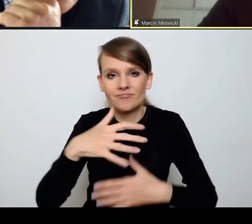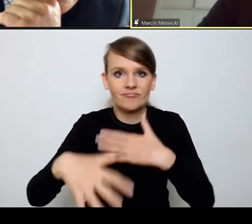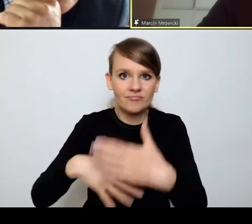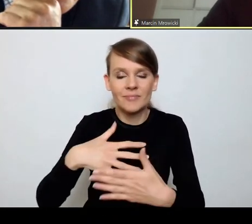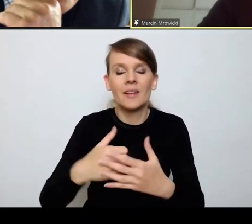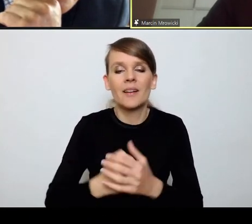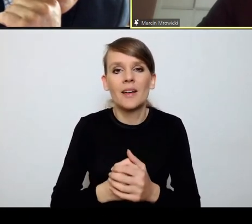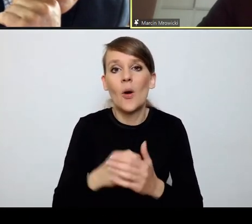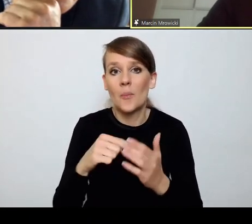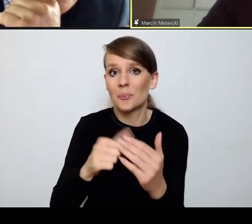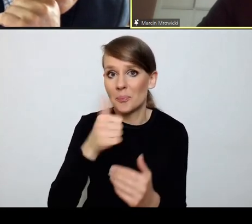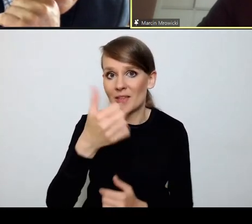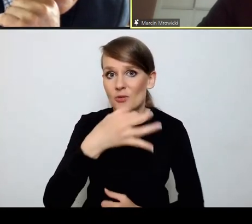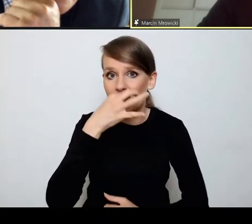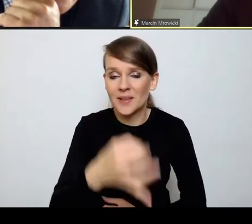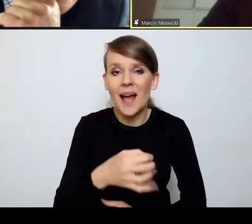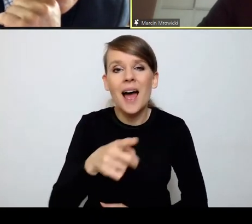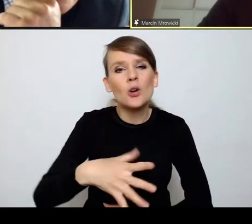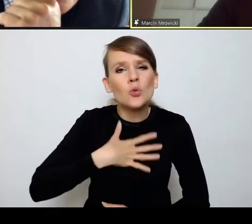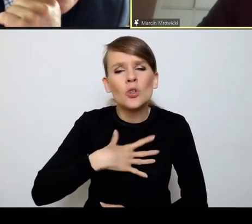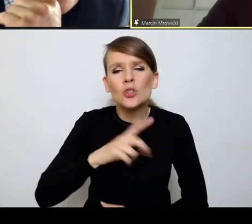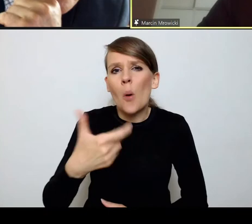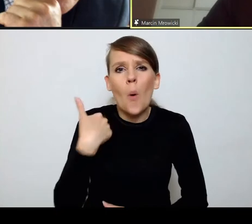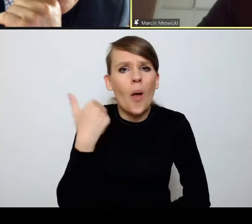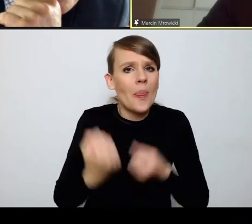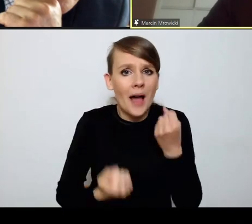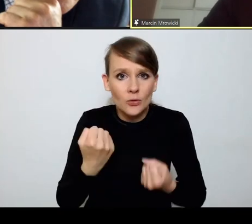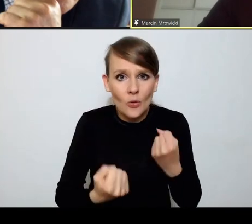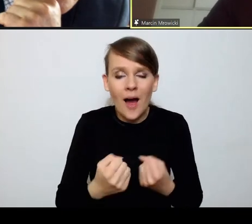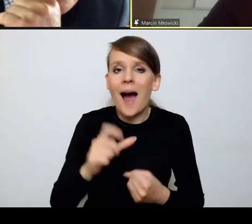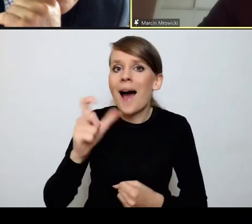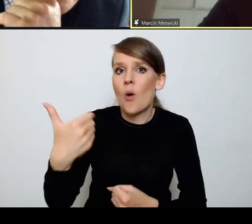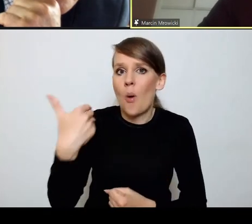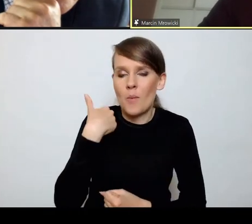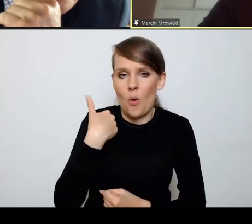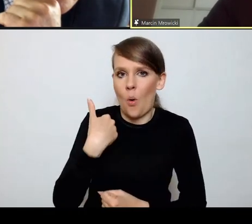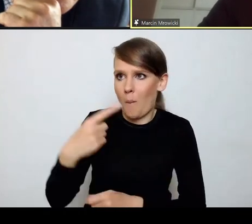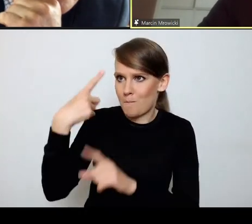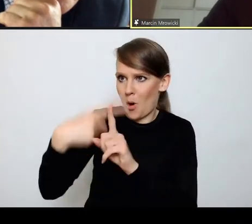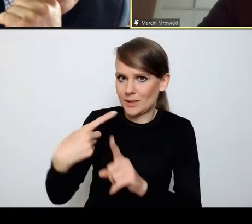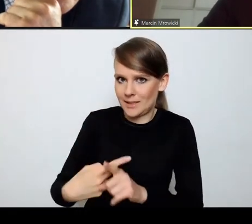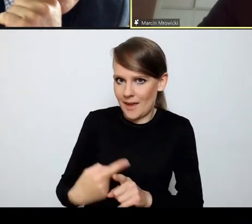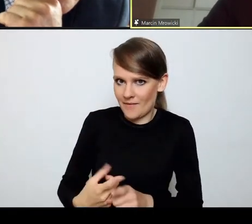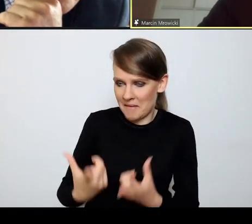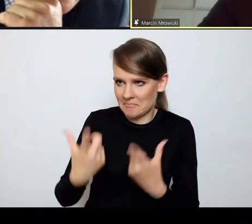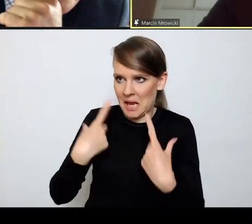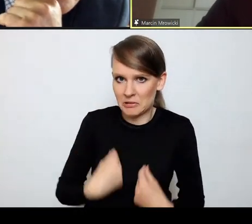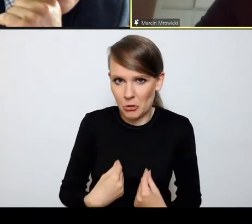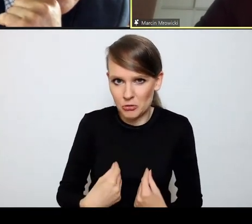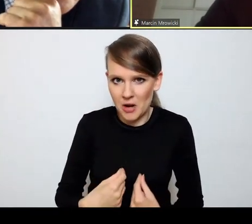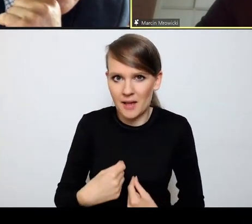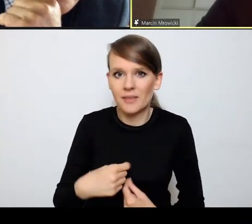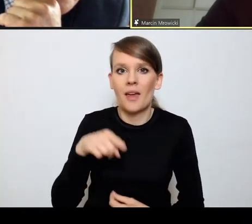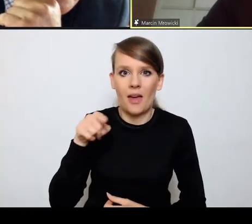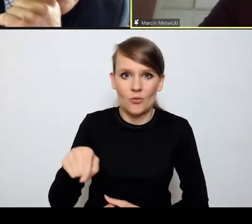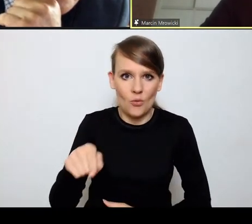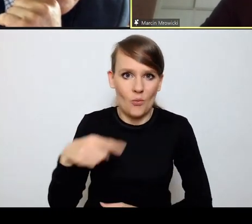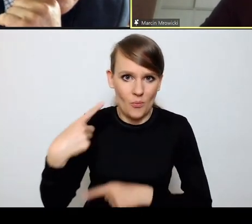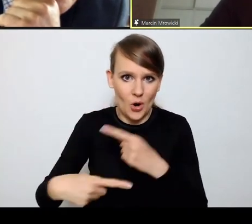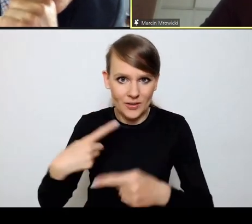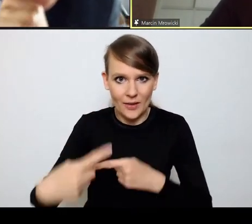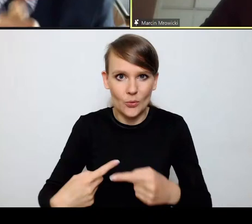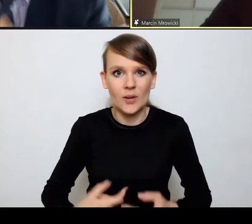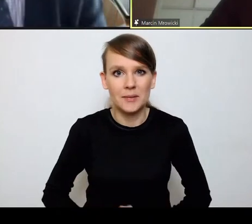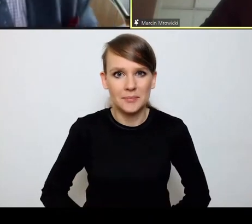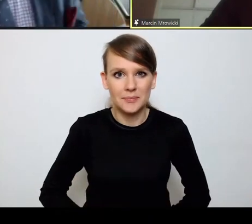pytanie, co było dla pana najtrudniejsze, a co było takim pozytywnym zaskoczeniem, jeżeli chodzi o tą procedurę?